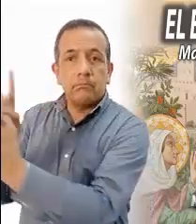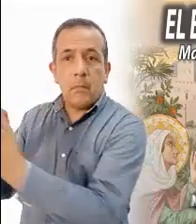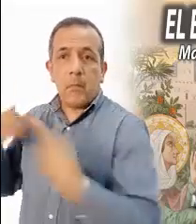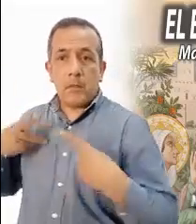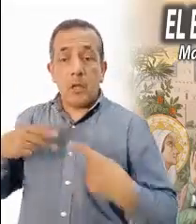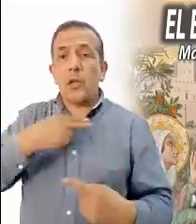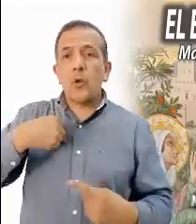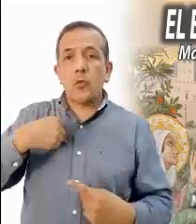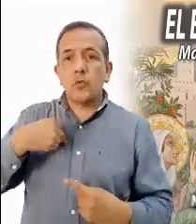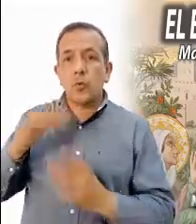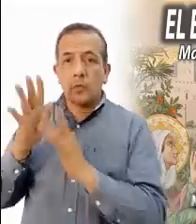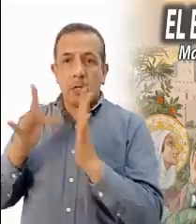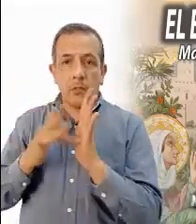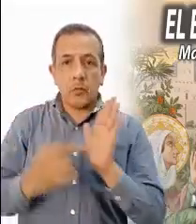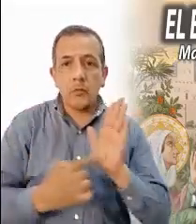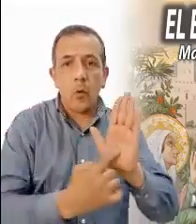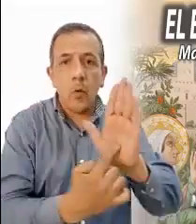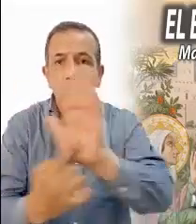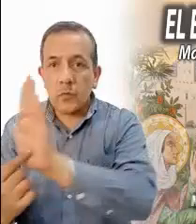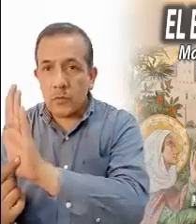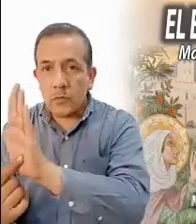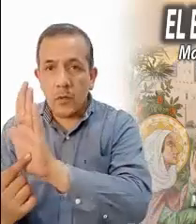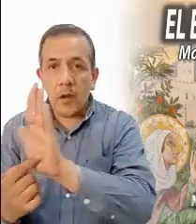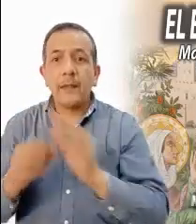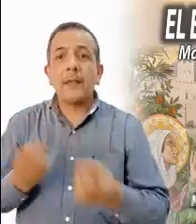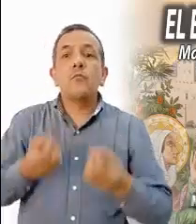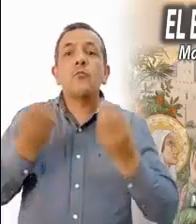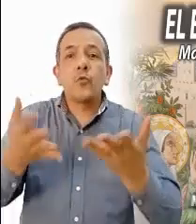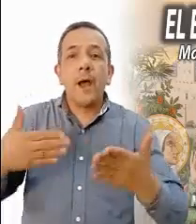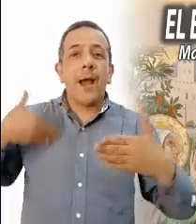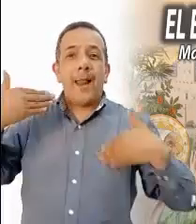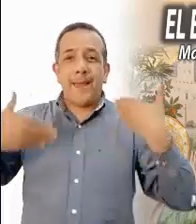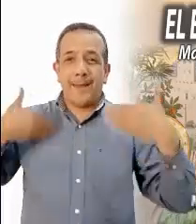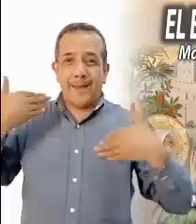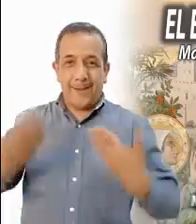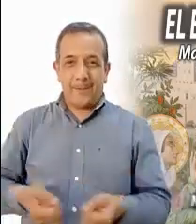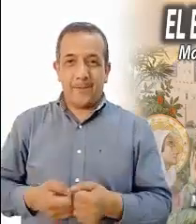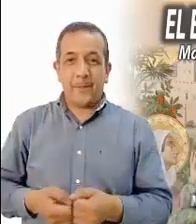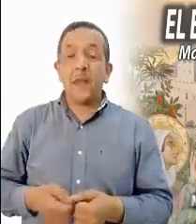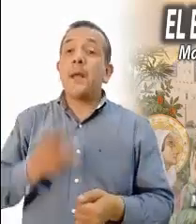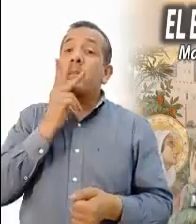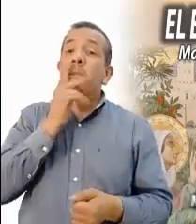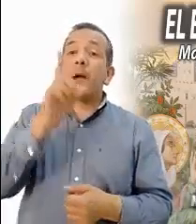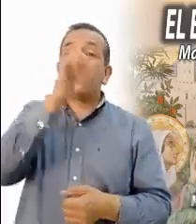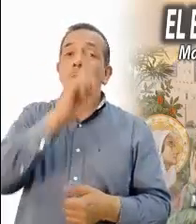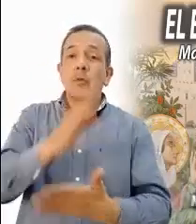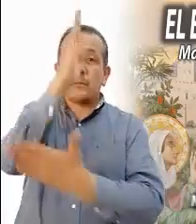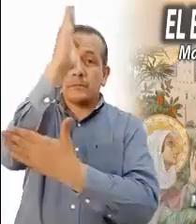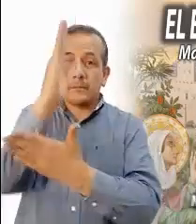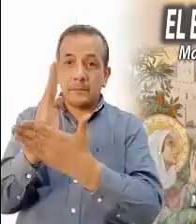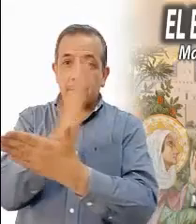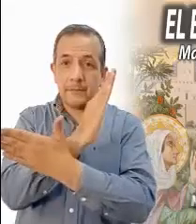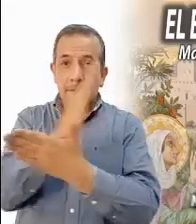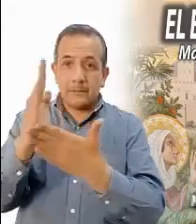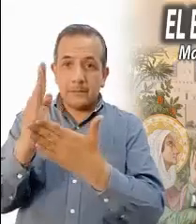persona, al mismo Jesús, llevemos la alegría. El Señor te bendiga en nombre del